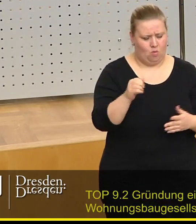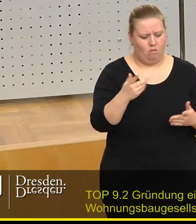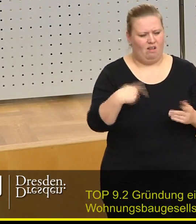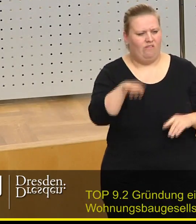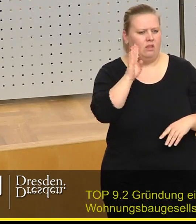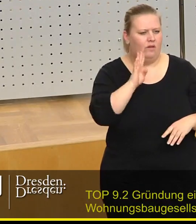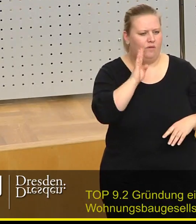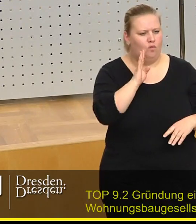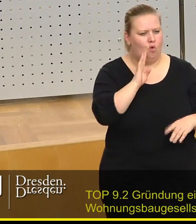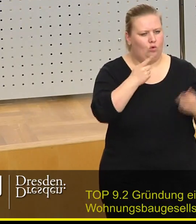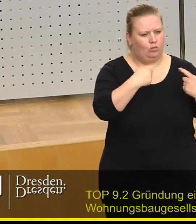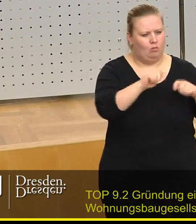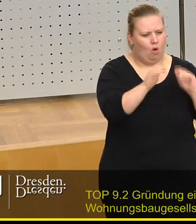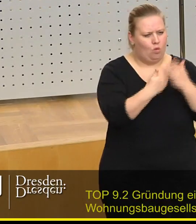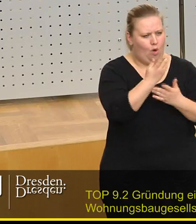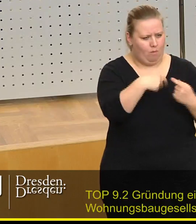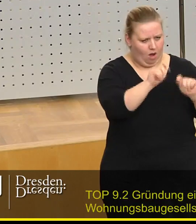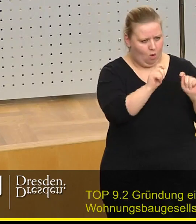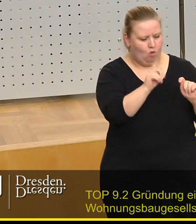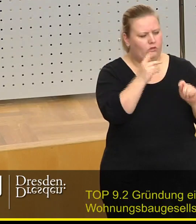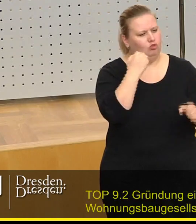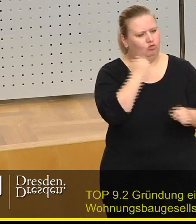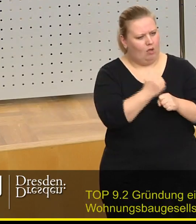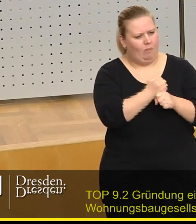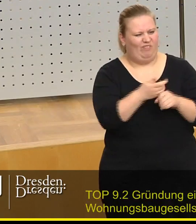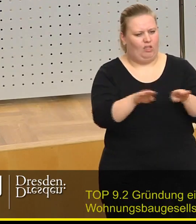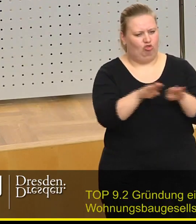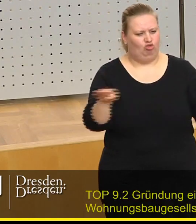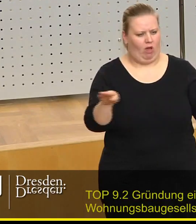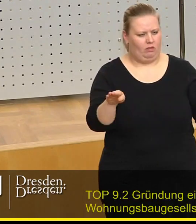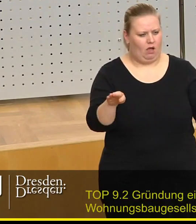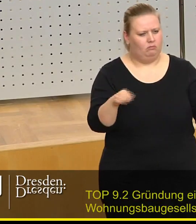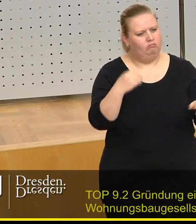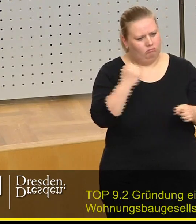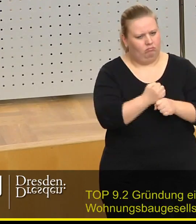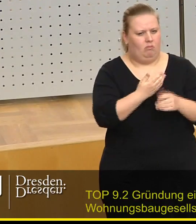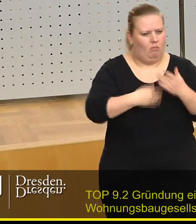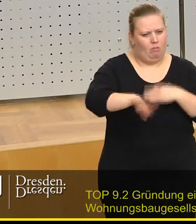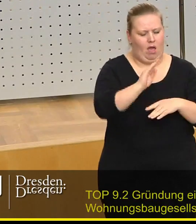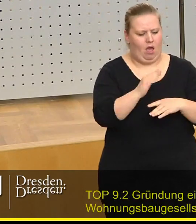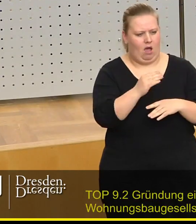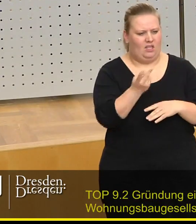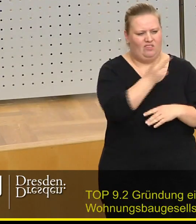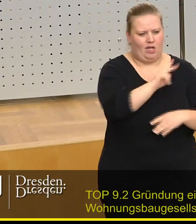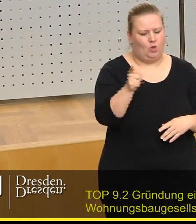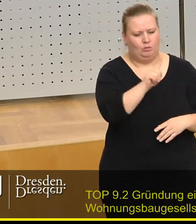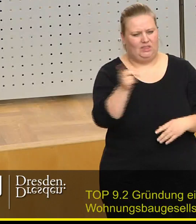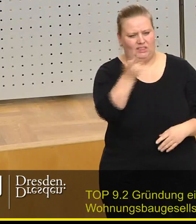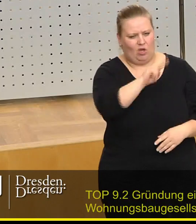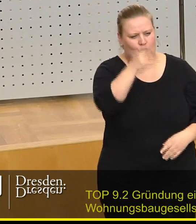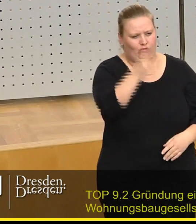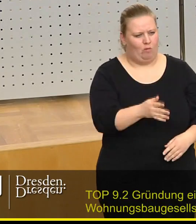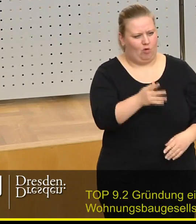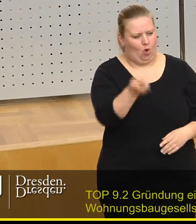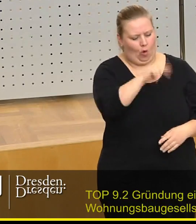Wohnungsneubauinvestitionen erfordern in einer Standardausführung regelmäßig einen Rahmen von ca. 2.000 bis 2.500